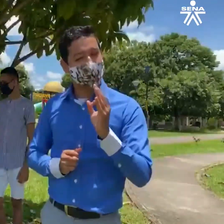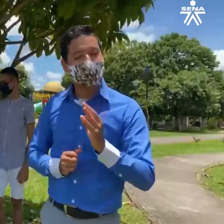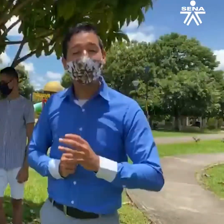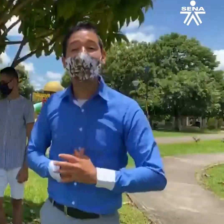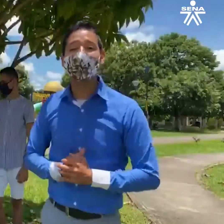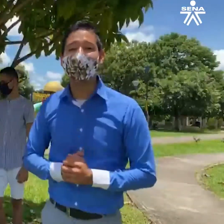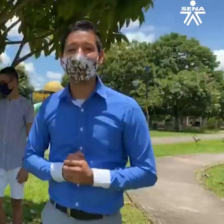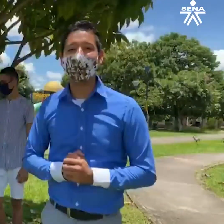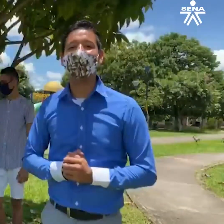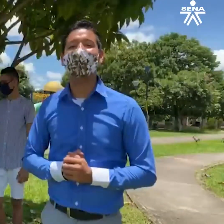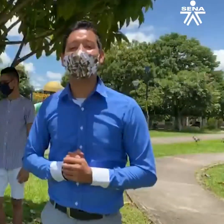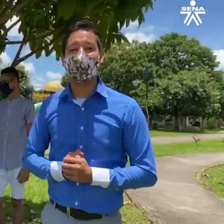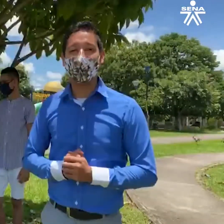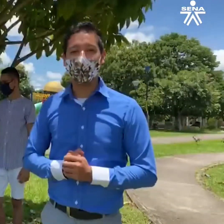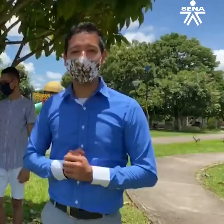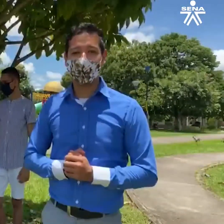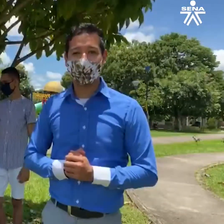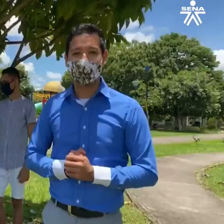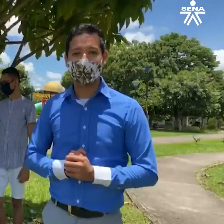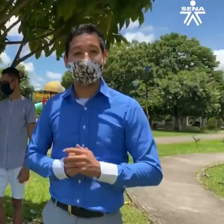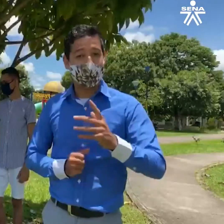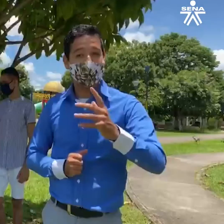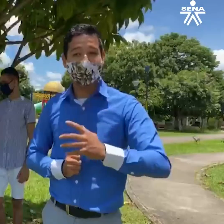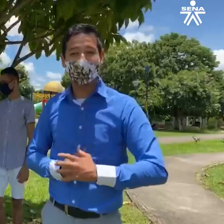Diferentes señas que te ayudarán mucho en tu vivir diario.